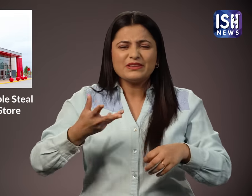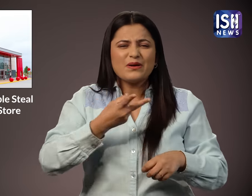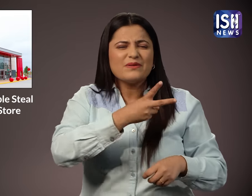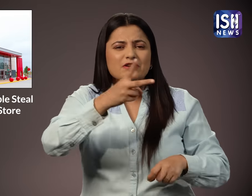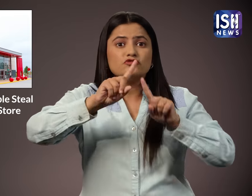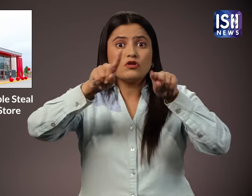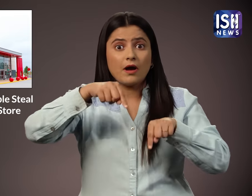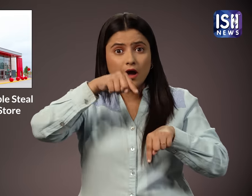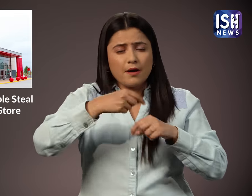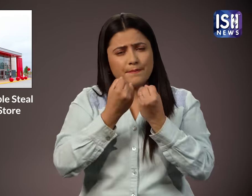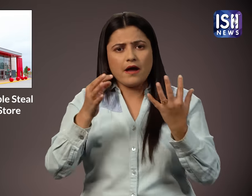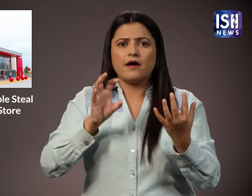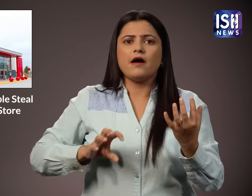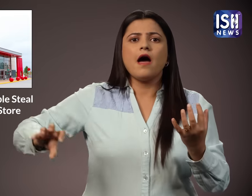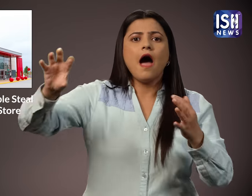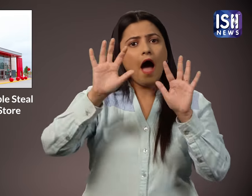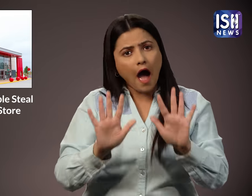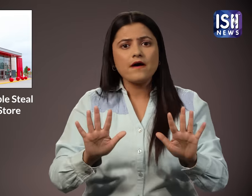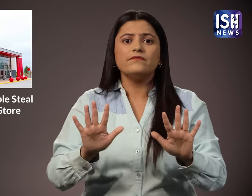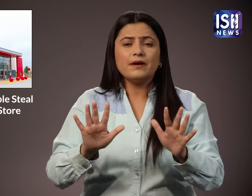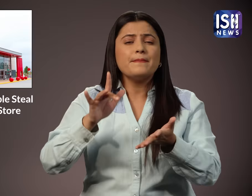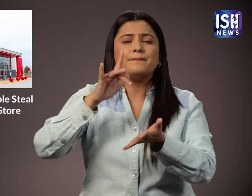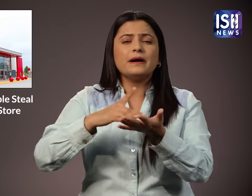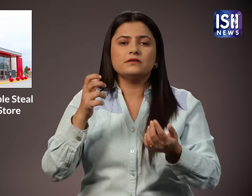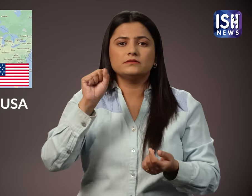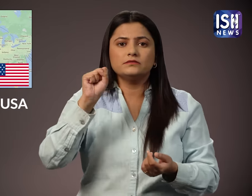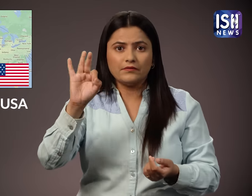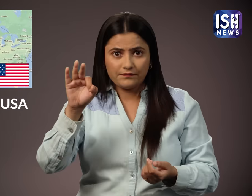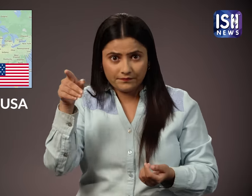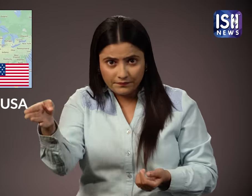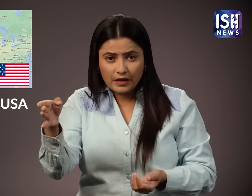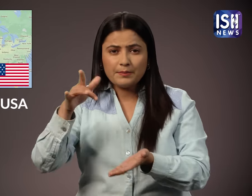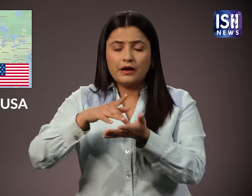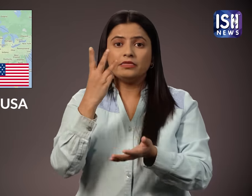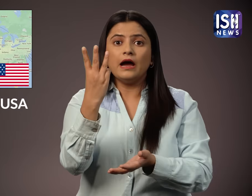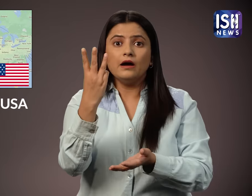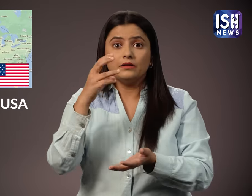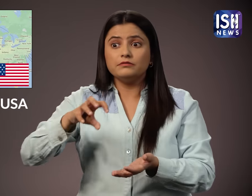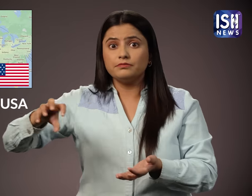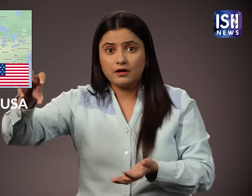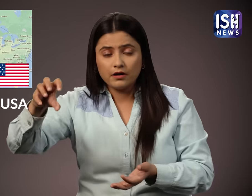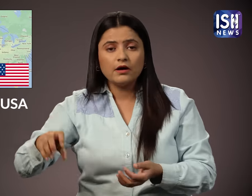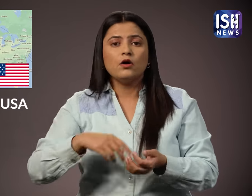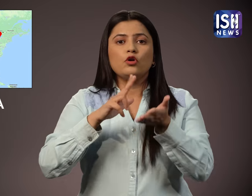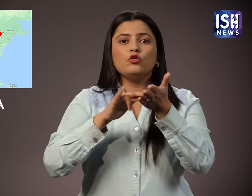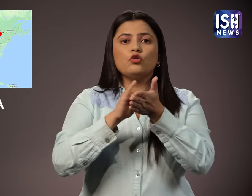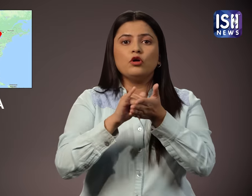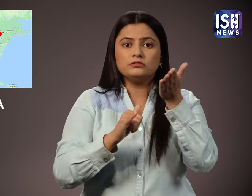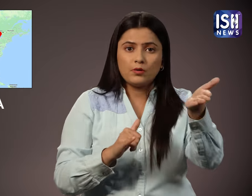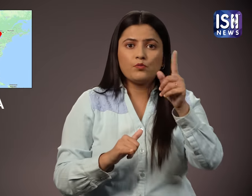न्यू यॉर्क में एक और साइन फ्रैंसिसको में